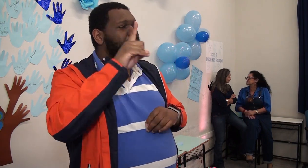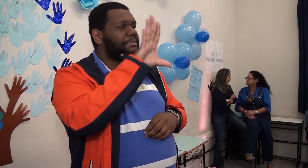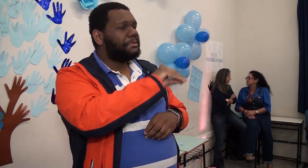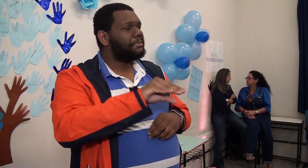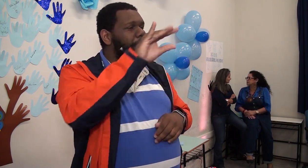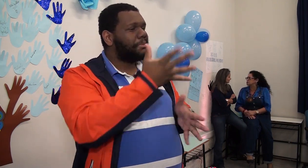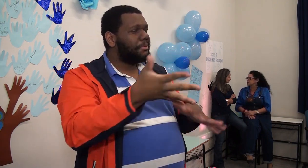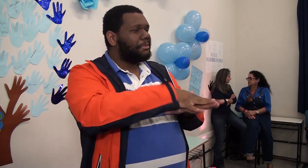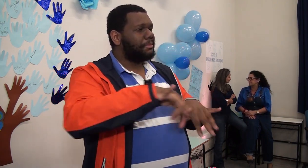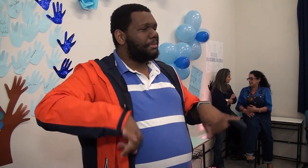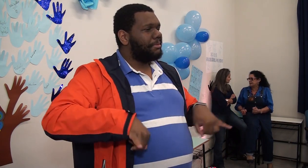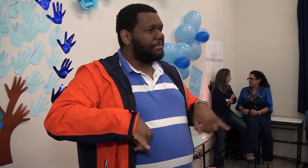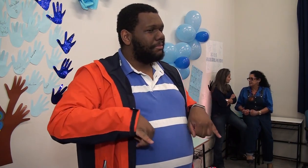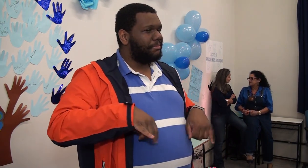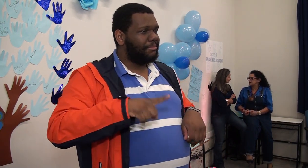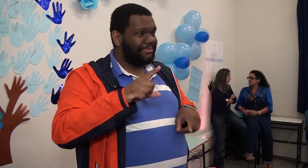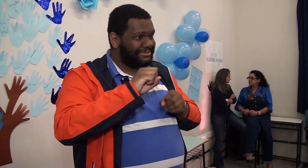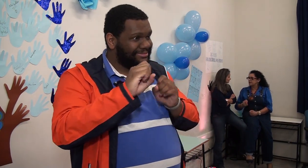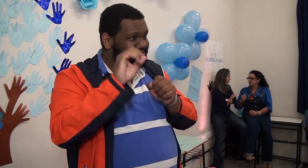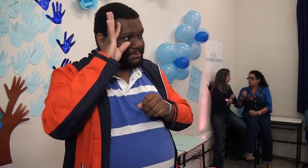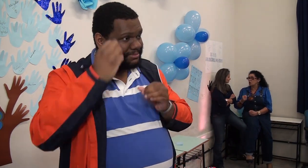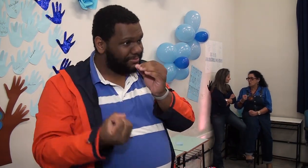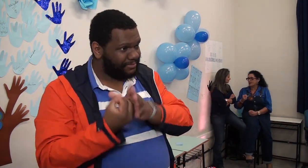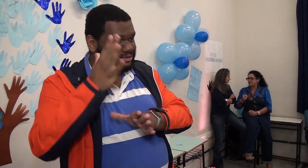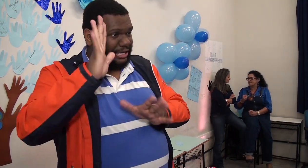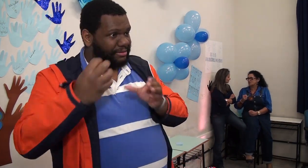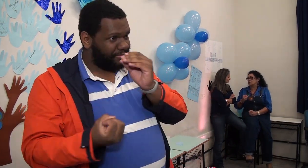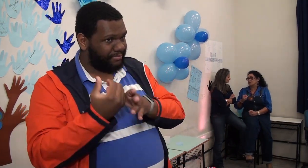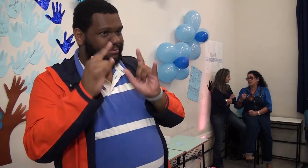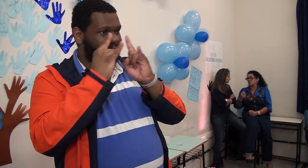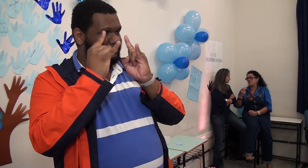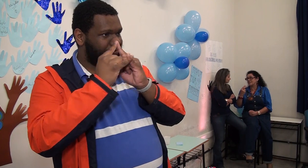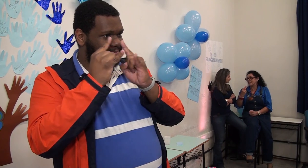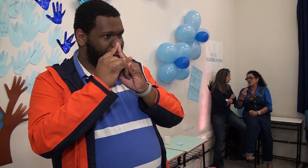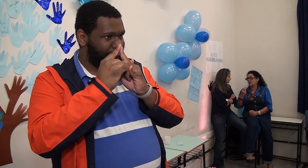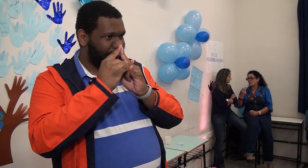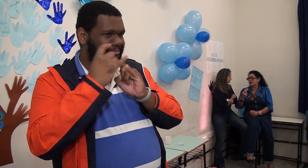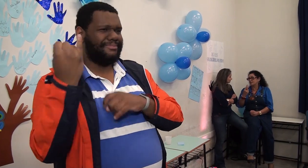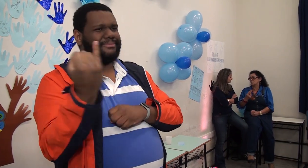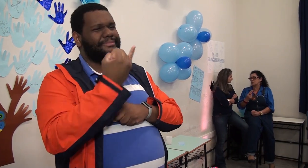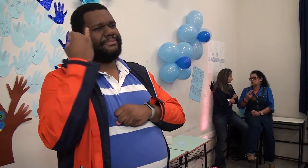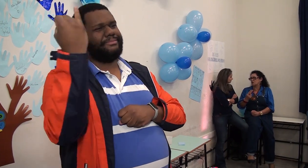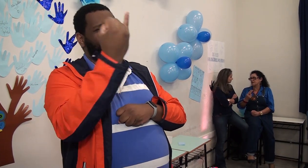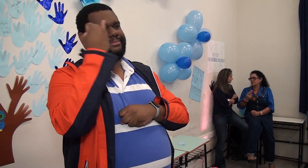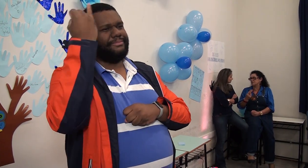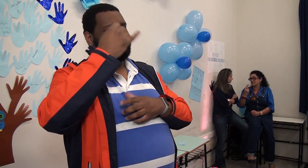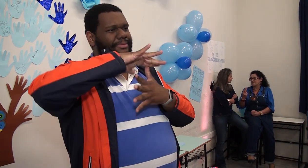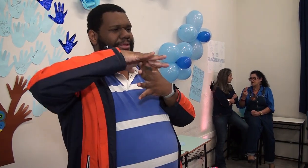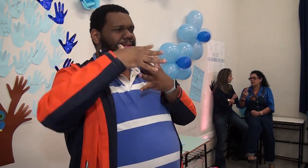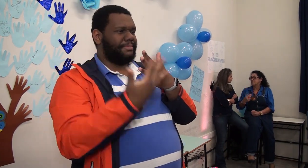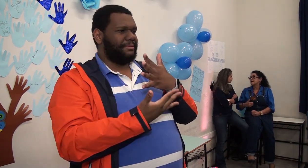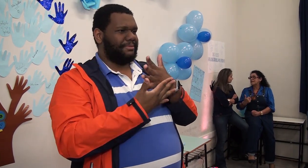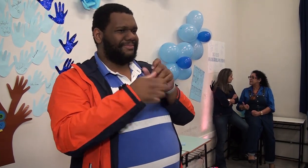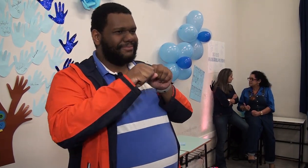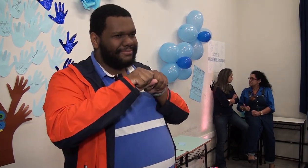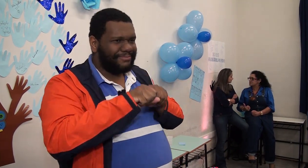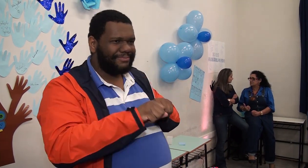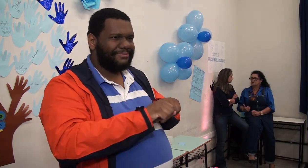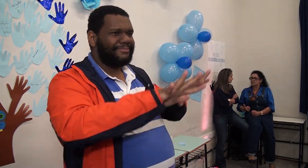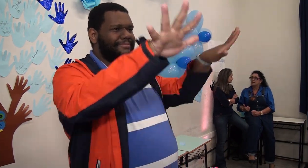realmente tentava ter acesso à comunicação, mas pelo processo de inclusão a gente continuava sofrendo. E depois com a criação